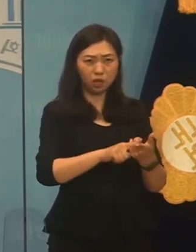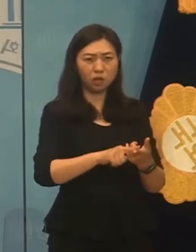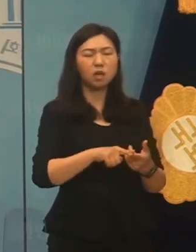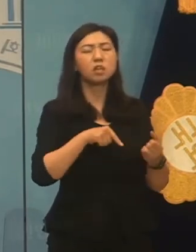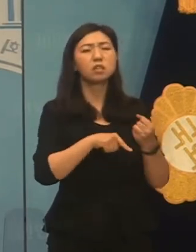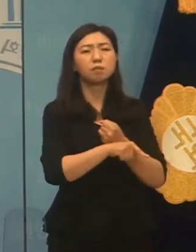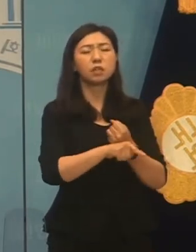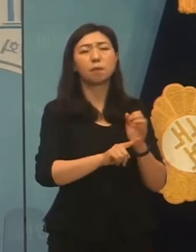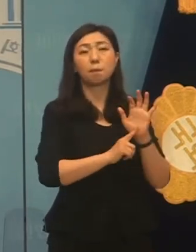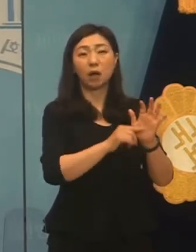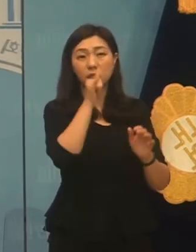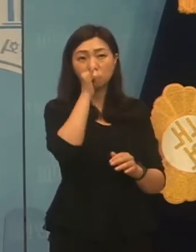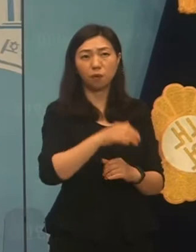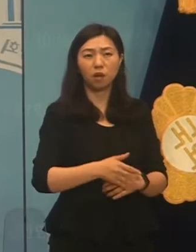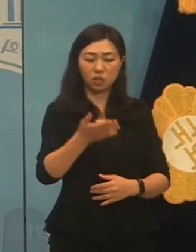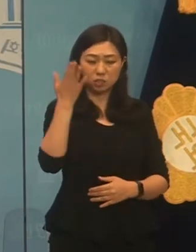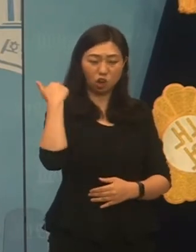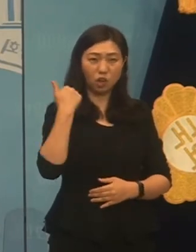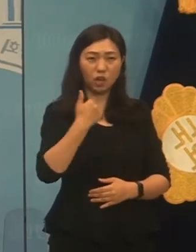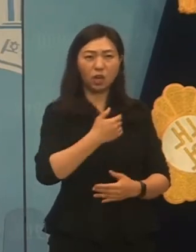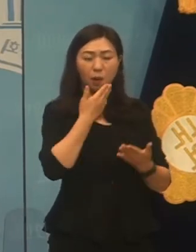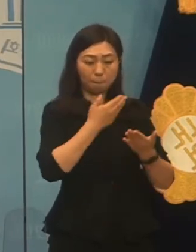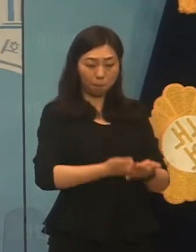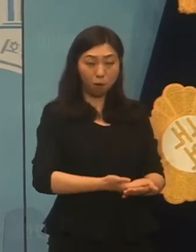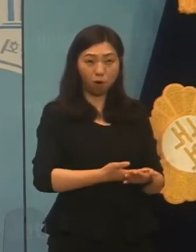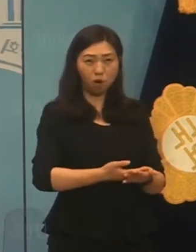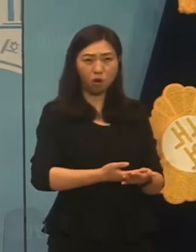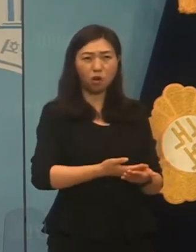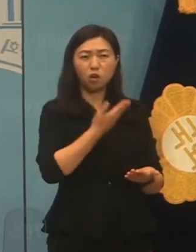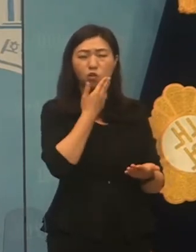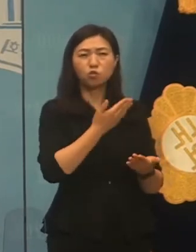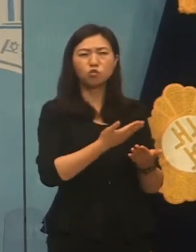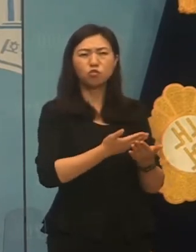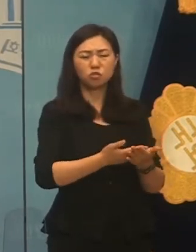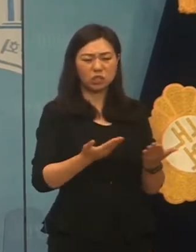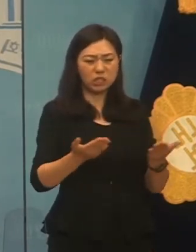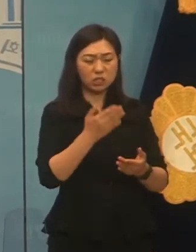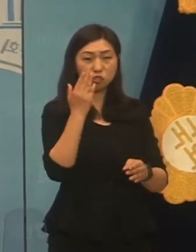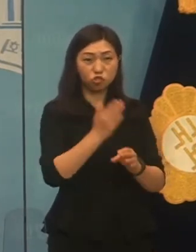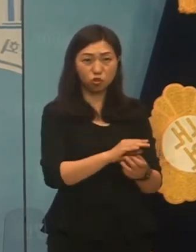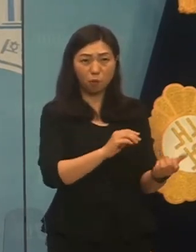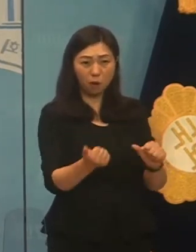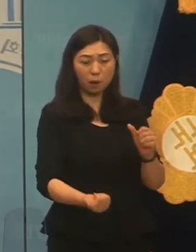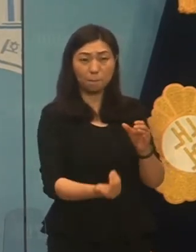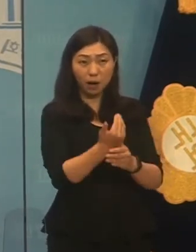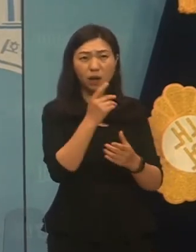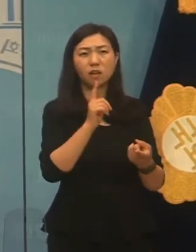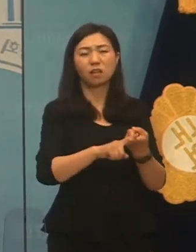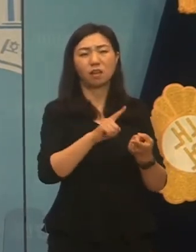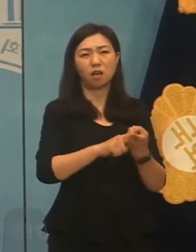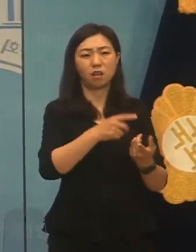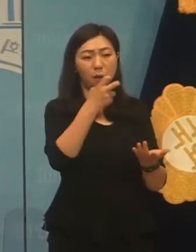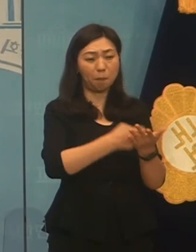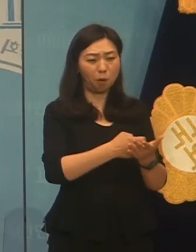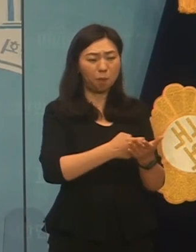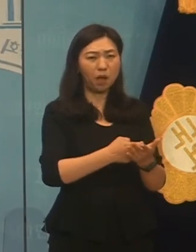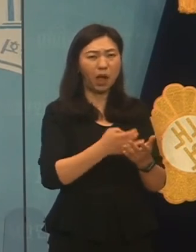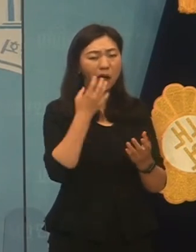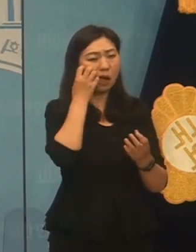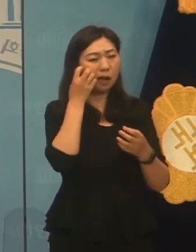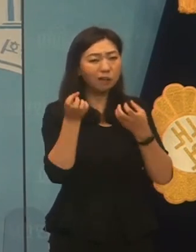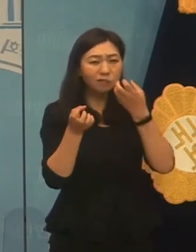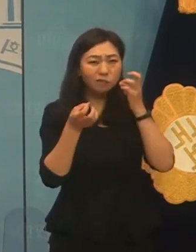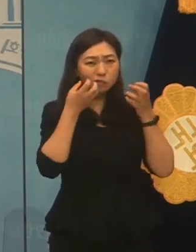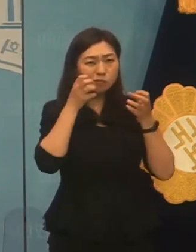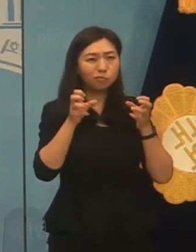통과 시 법을 유독이로 만든 반성분부터 제출하는 게 먼저입니다. 그것이 고 이소로호 씨를 비롯한